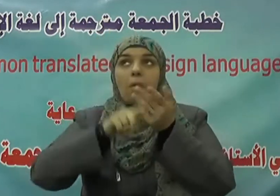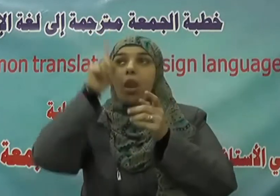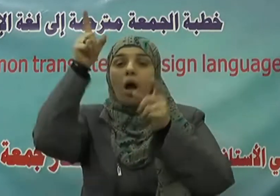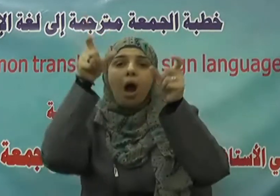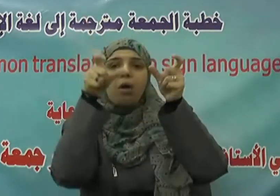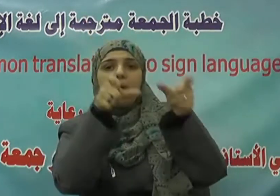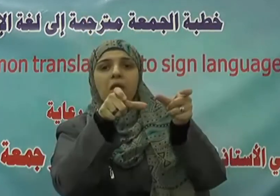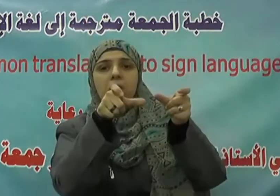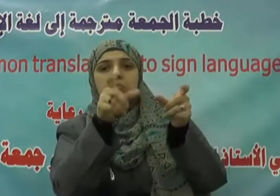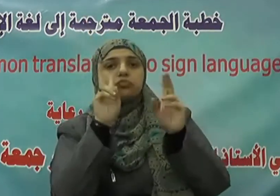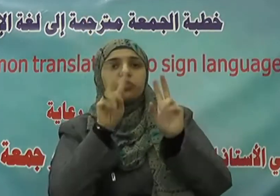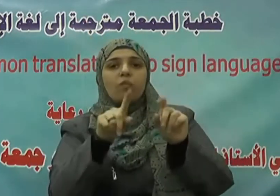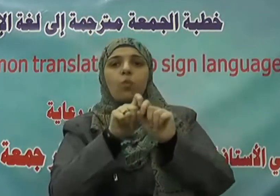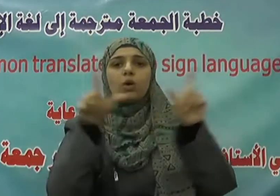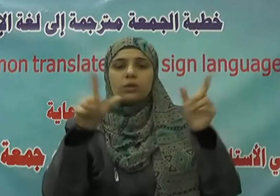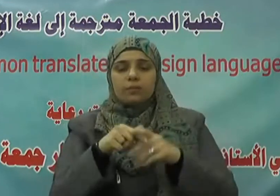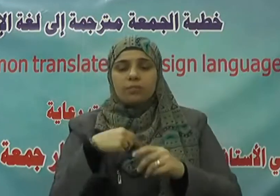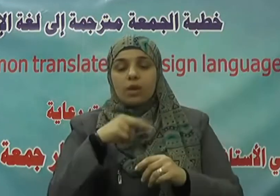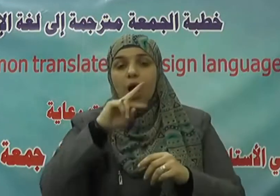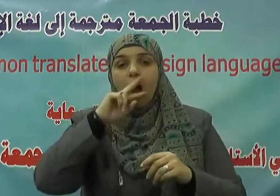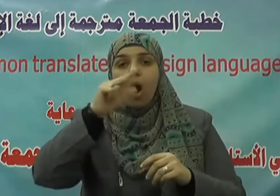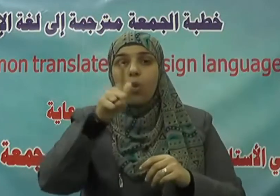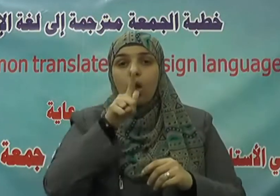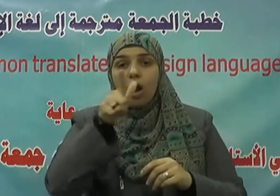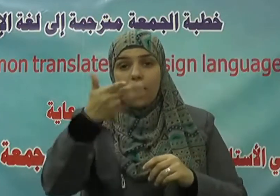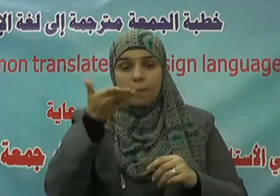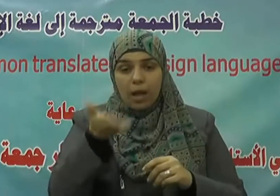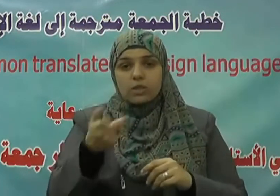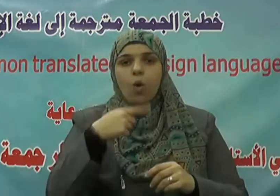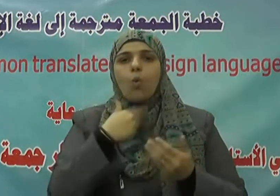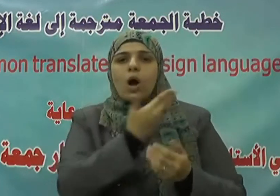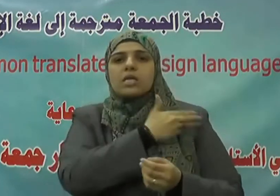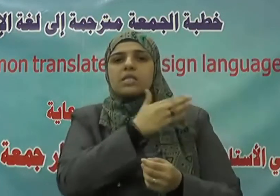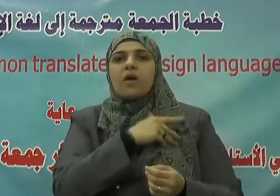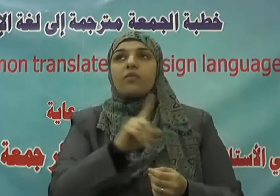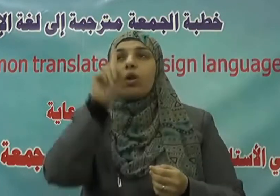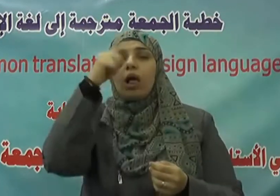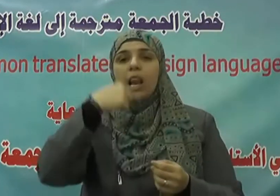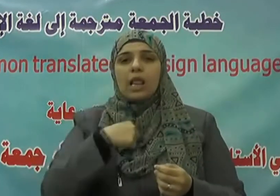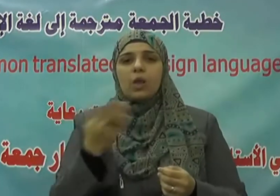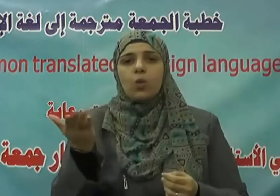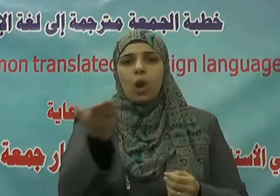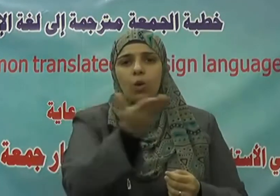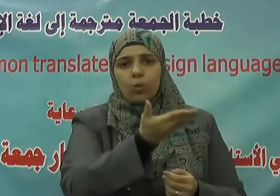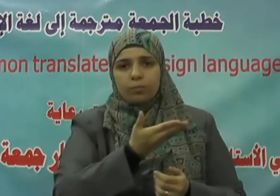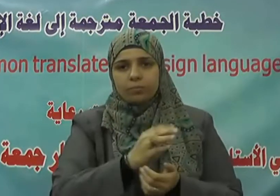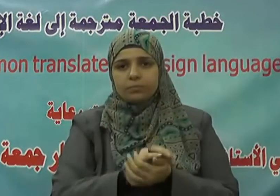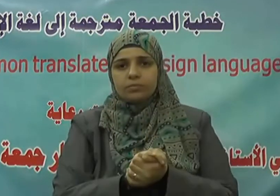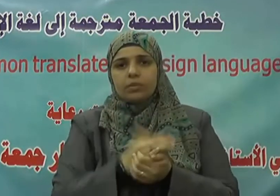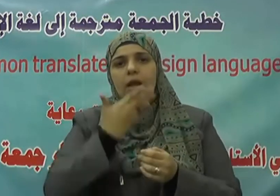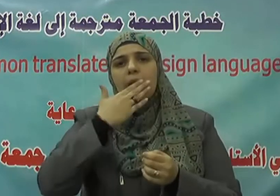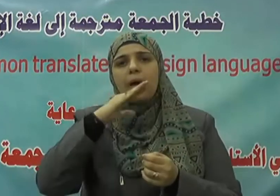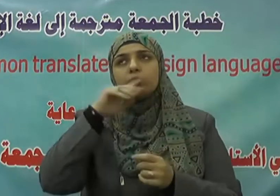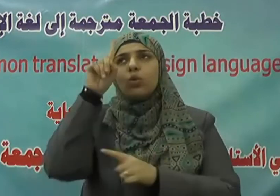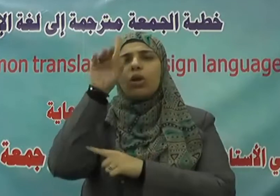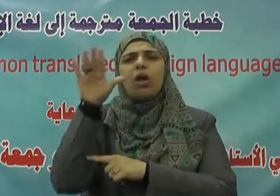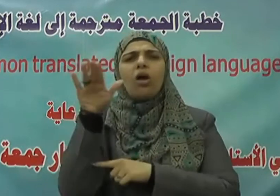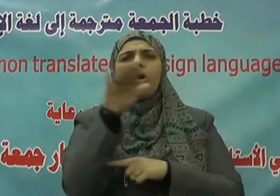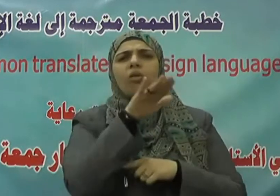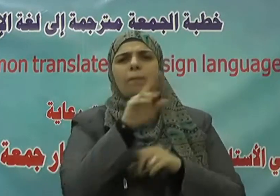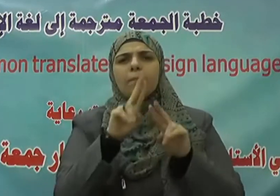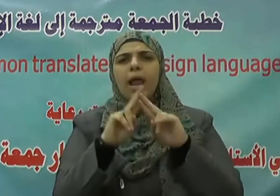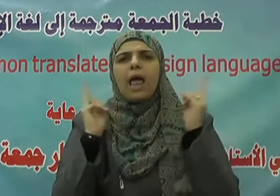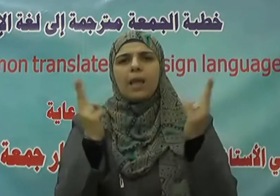أقول قولي هذا وأستغفر الله لي ولكم الحمد لله رب العالمين